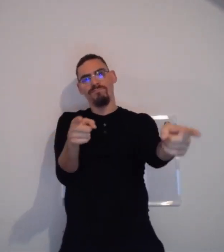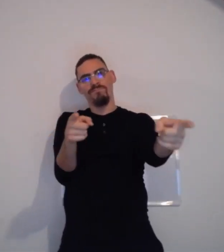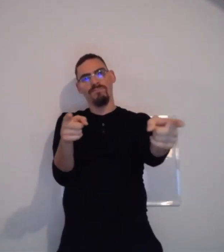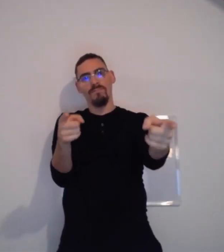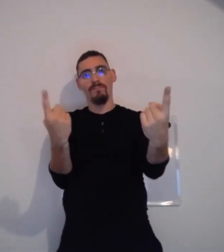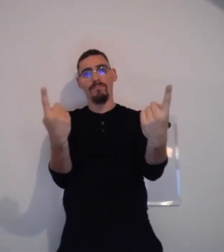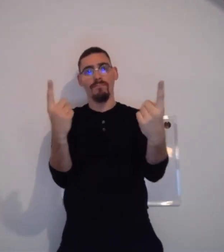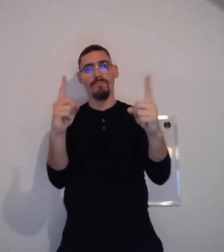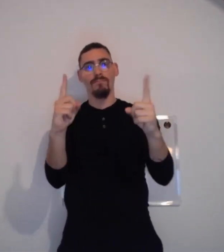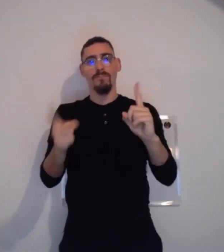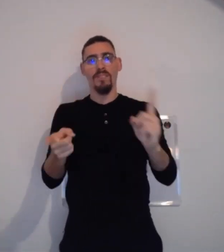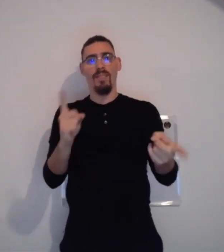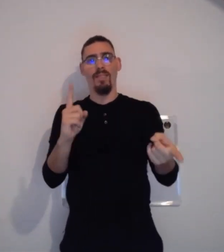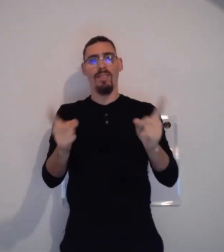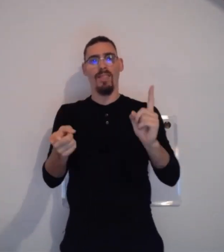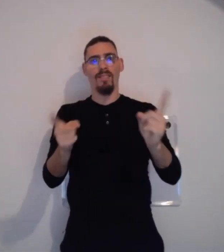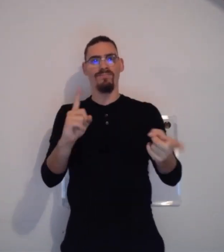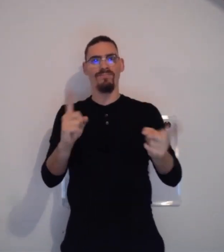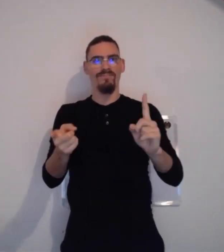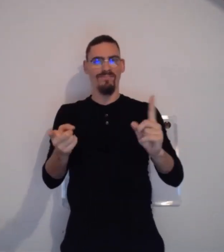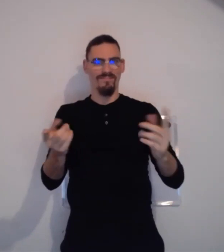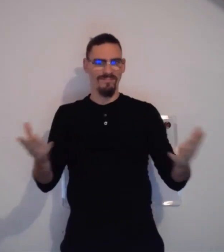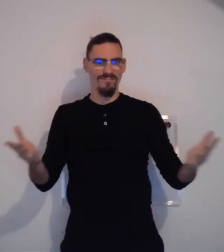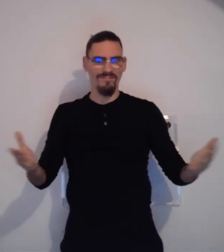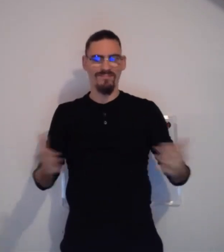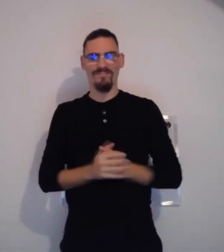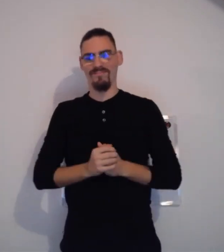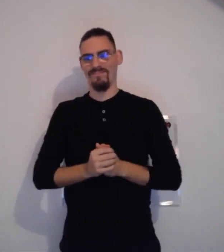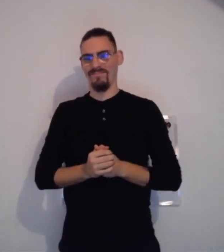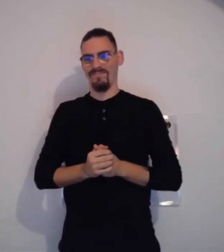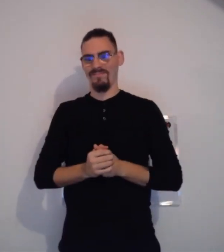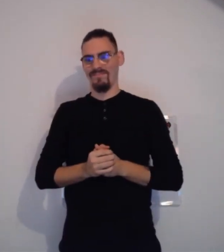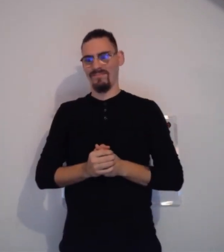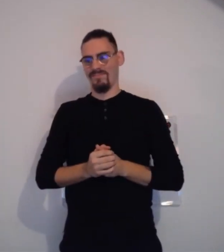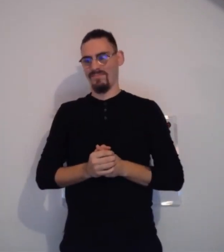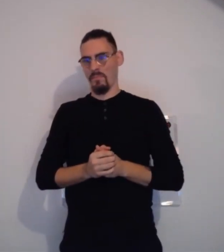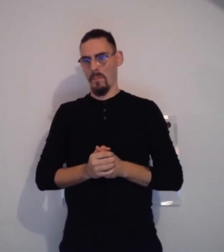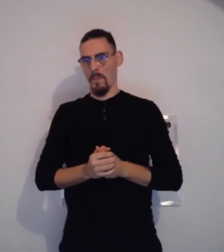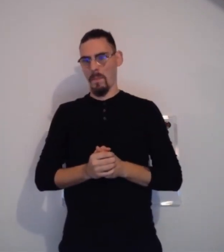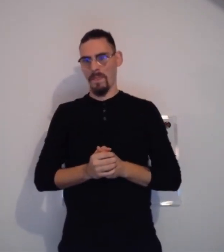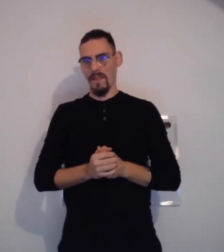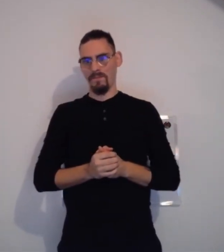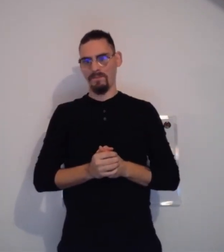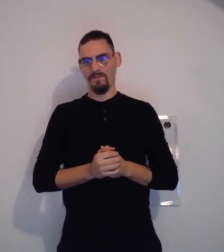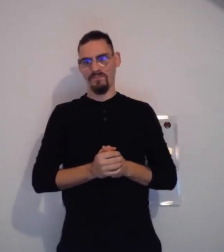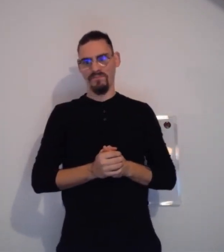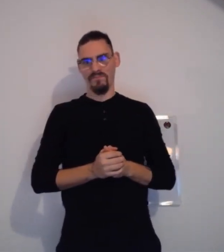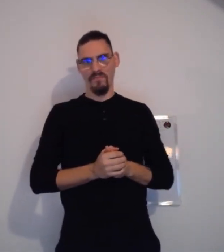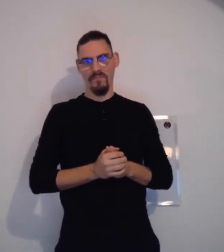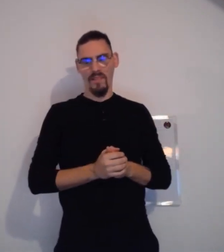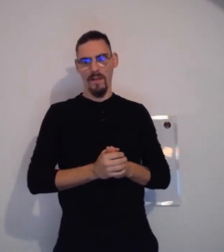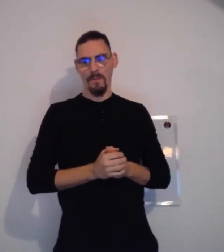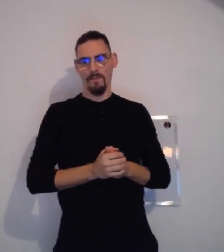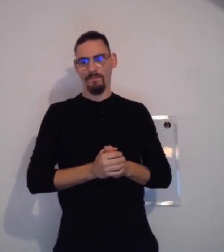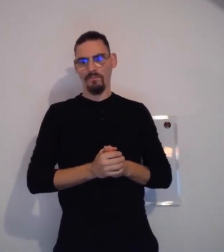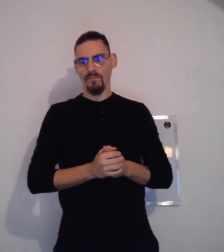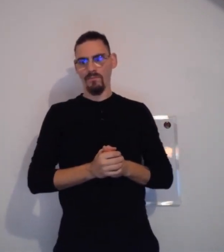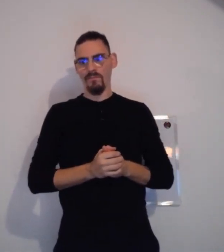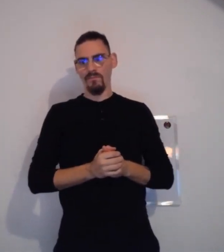piscines bonflables à laquelle on va justement, comment dire, s'allonger et mettre nos deux jambes à